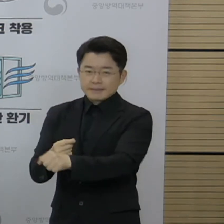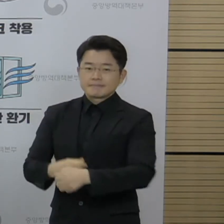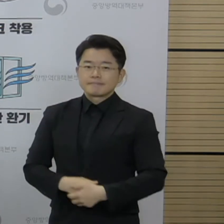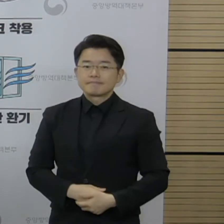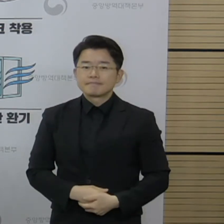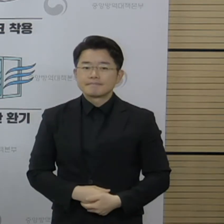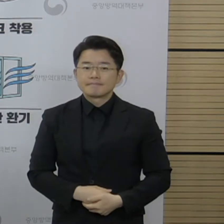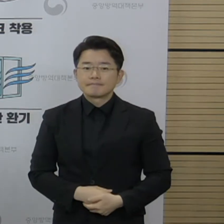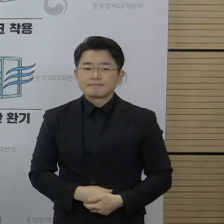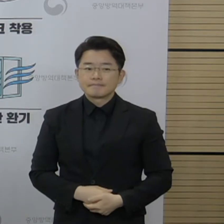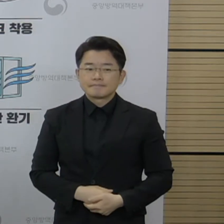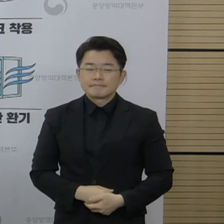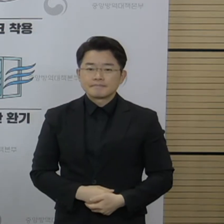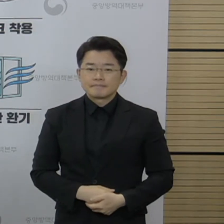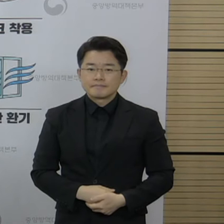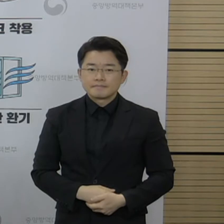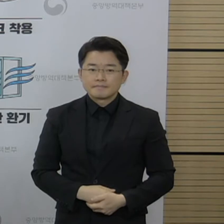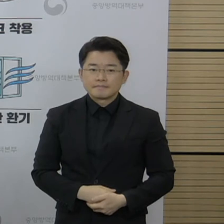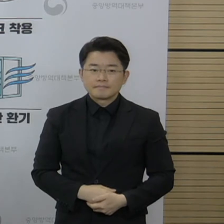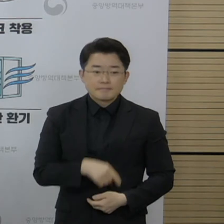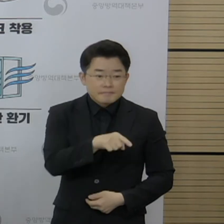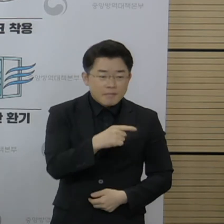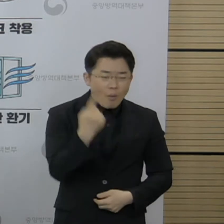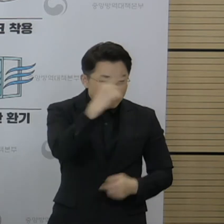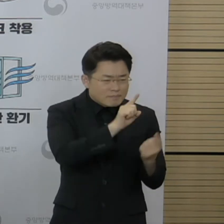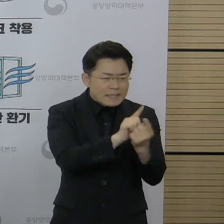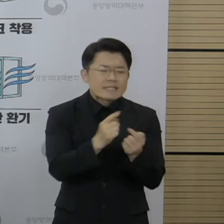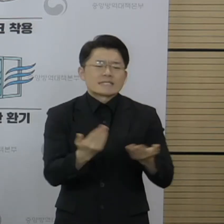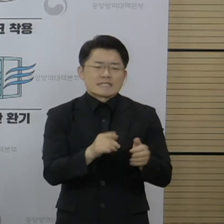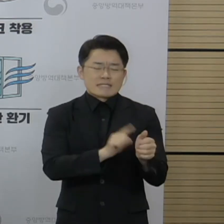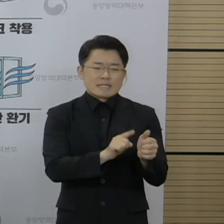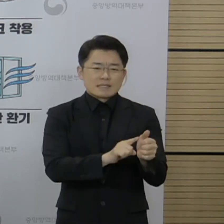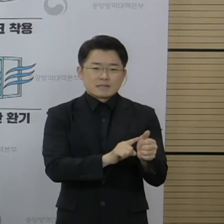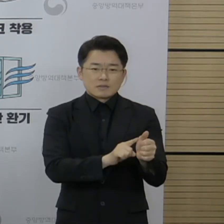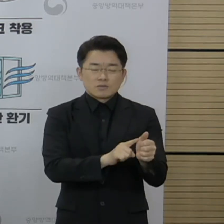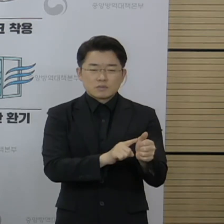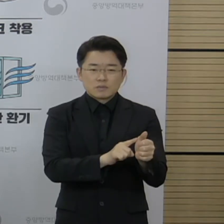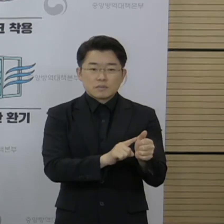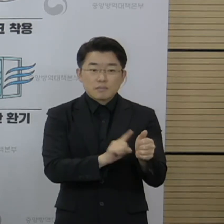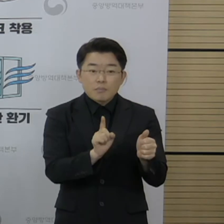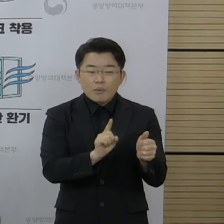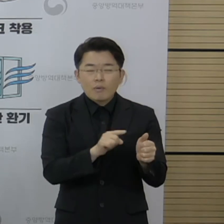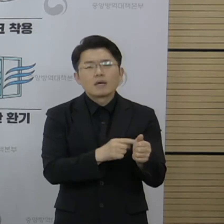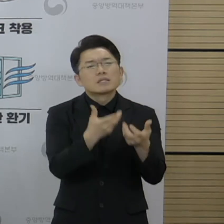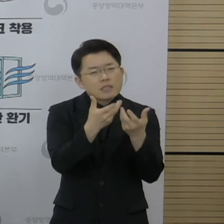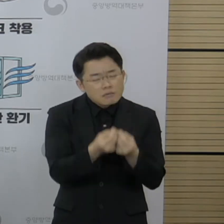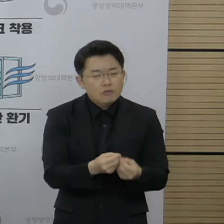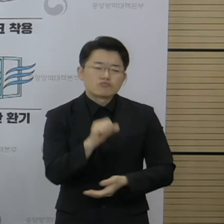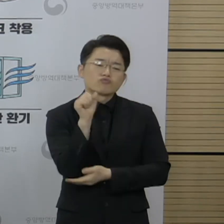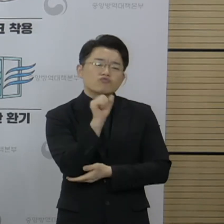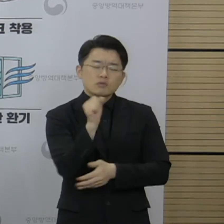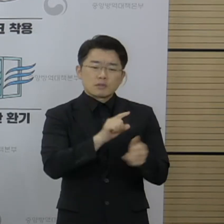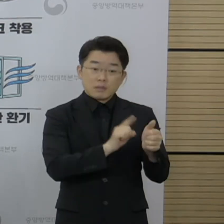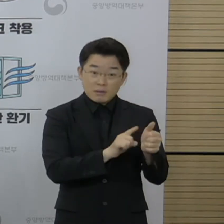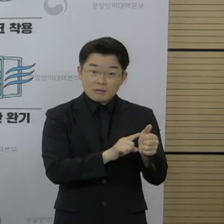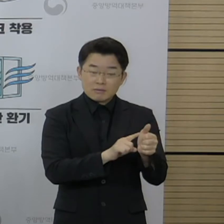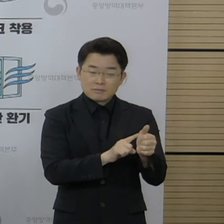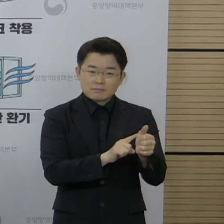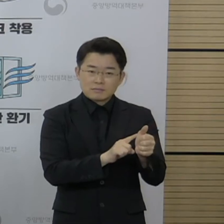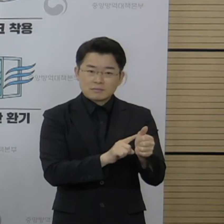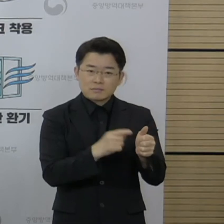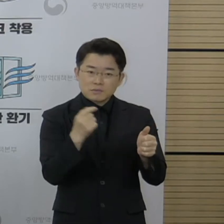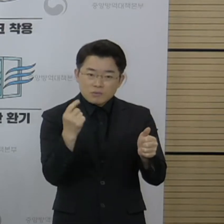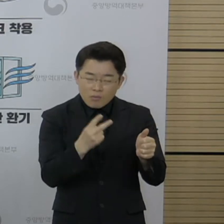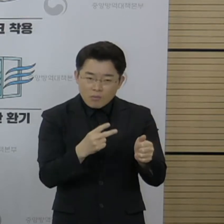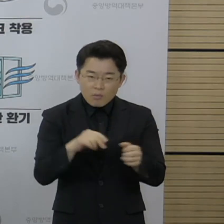예정입니다. 대민 접촉이 많은 직군에 대해서는 예를 들면 운수 종사자라거나 아니면